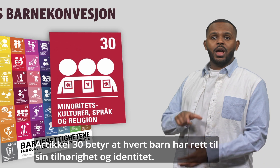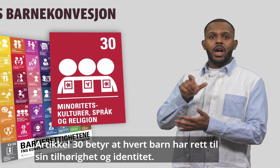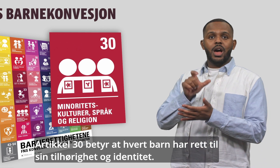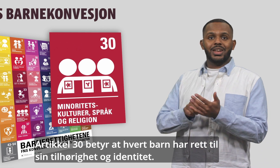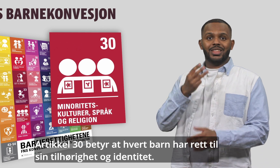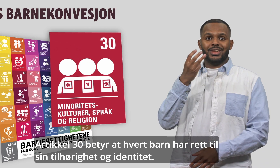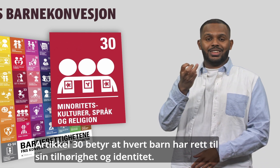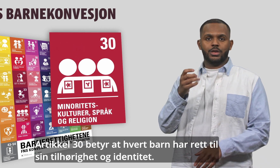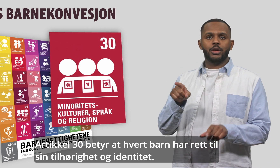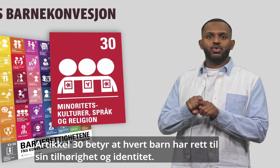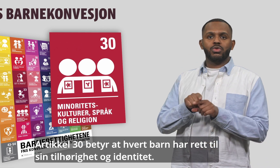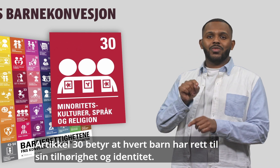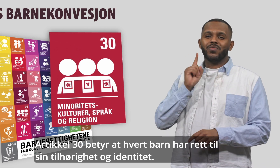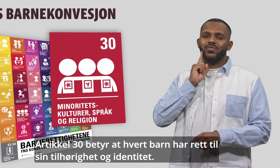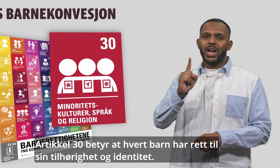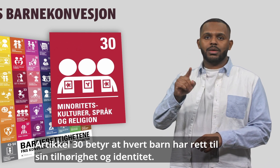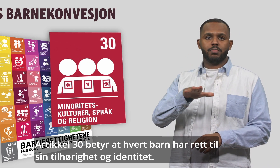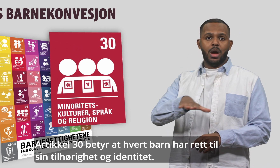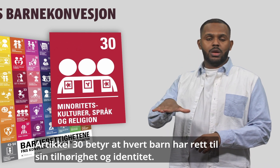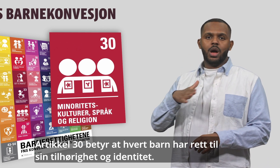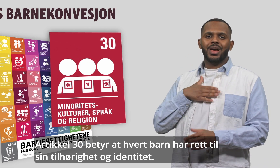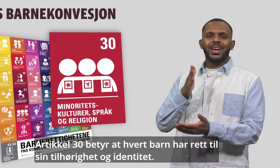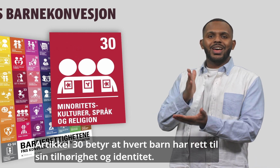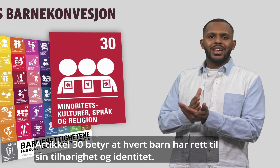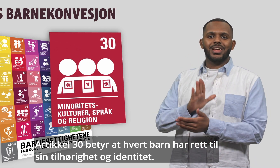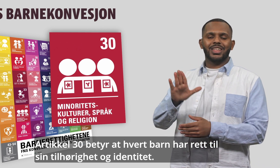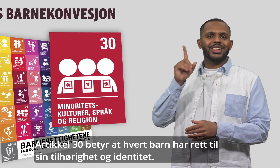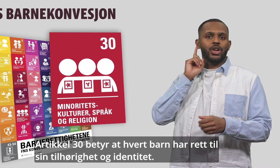Artikkel 30 betyr at hvert barn har rett til sin tilhørighet og identitet.